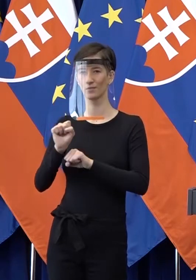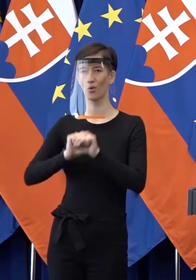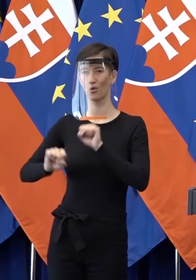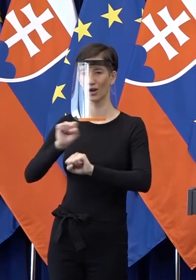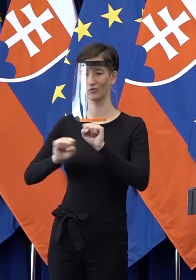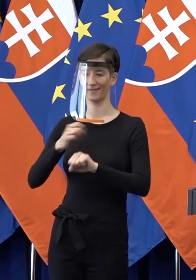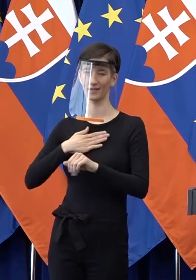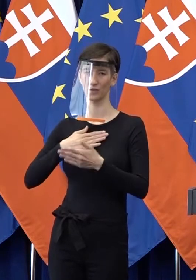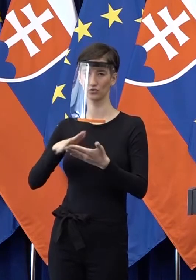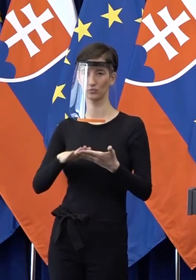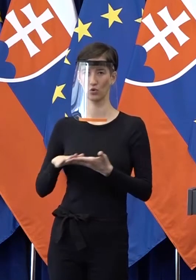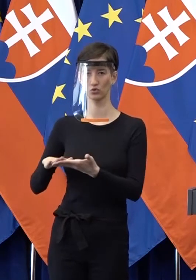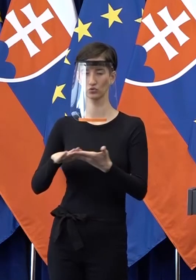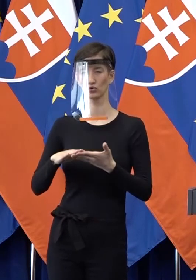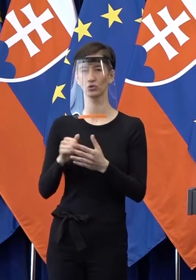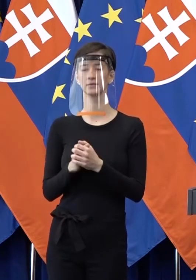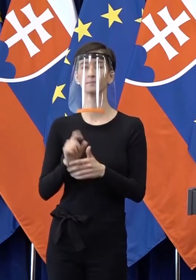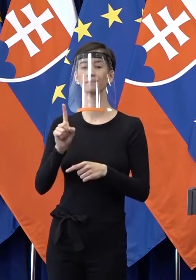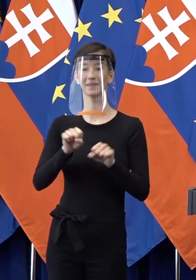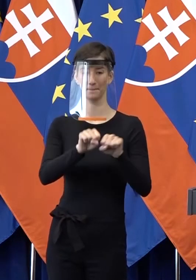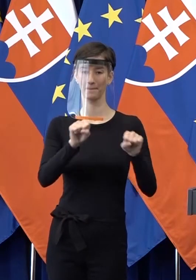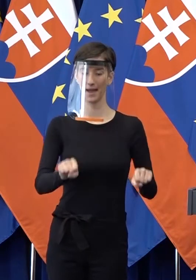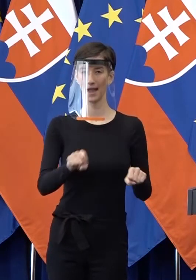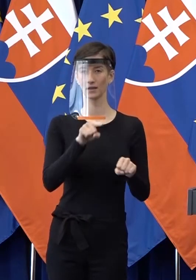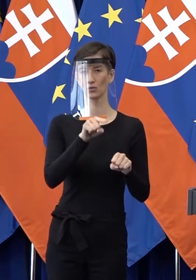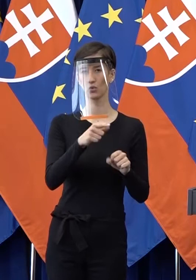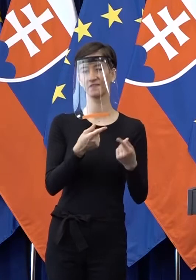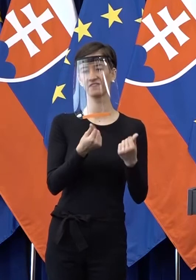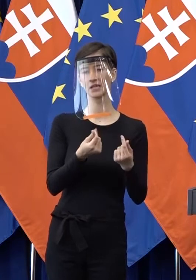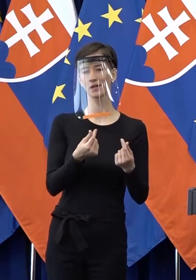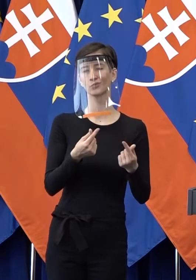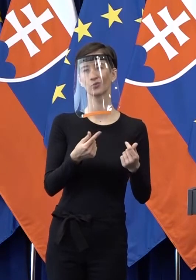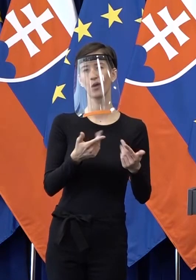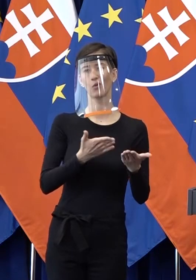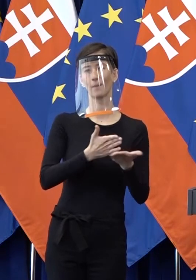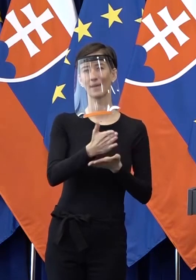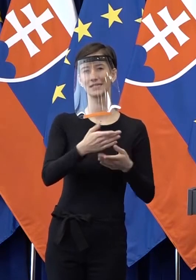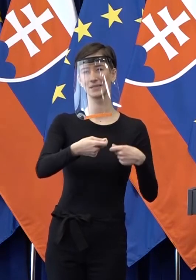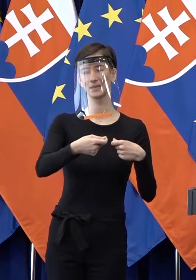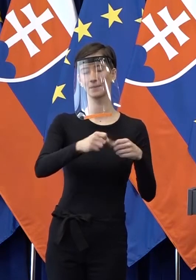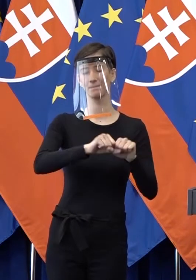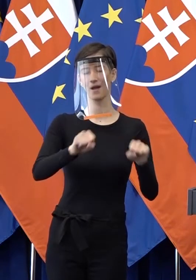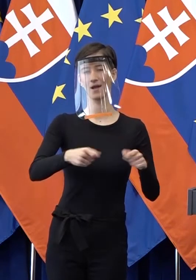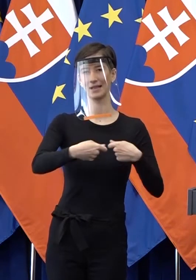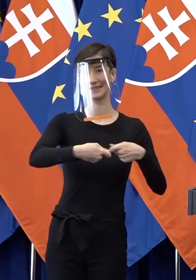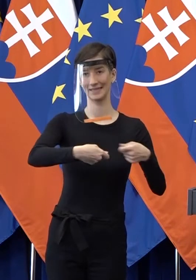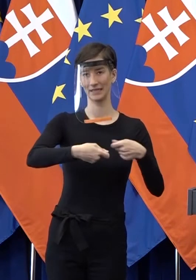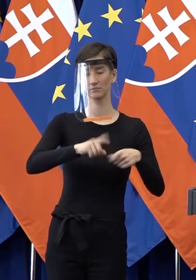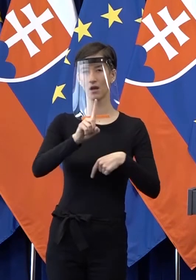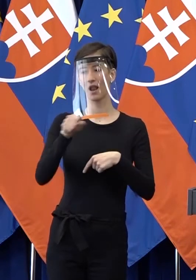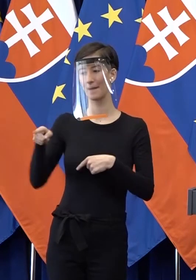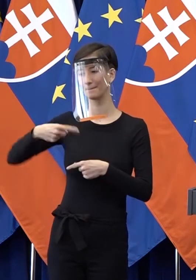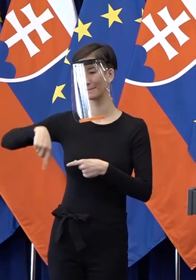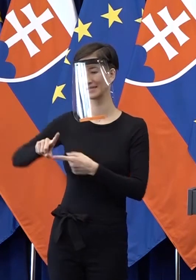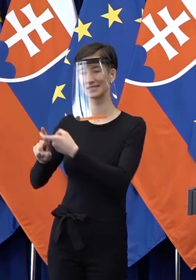že na rozdiel od komerčných bank sa nefinancujeme cez ECB a podobne na medzibankovom trhu, ale sme závisli od komerčných úverov, ktoré si bereme.